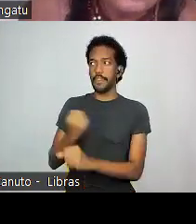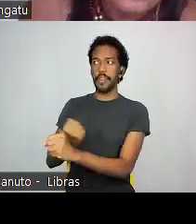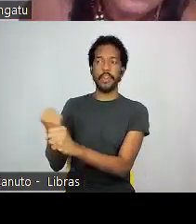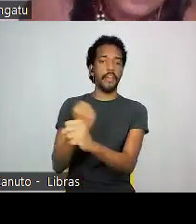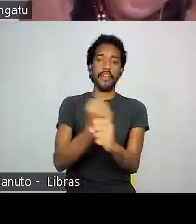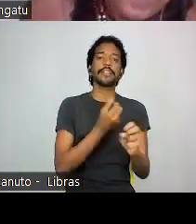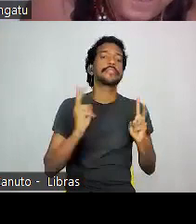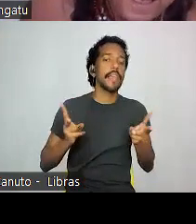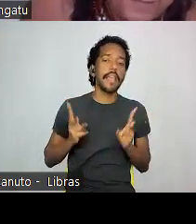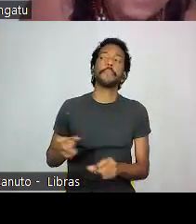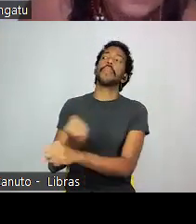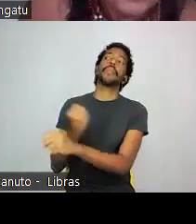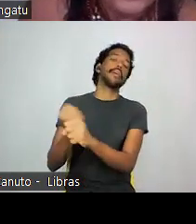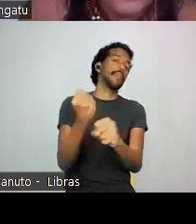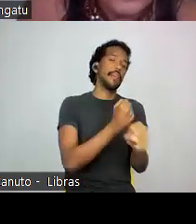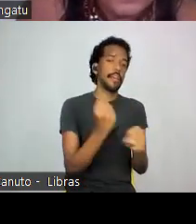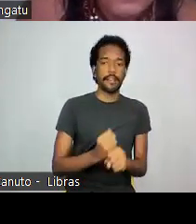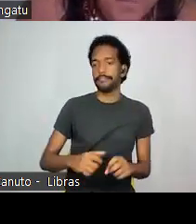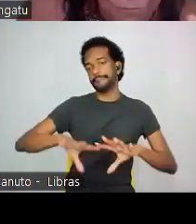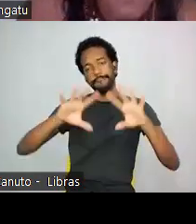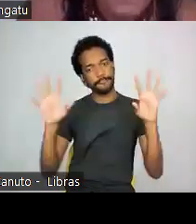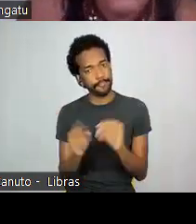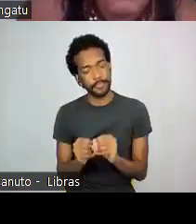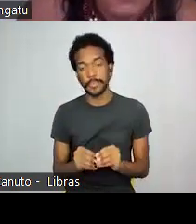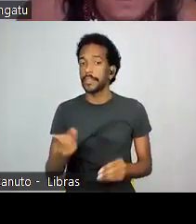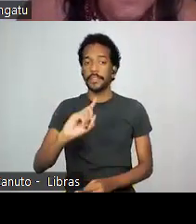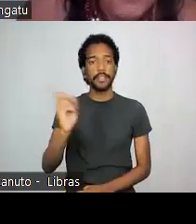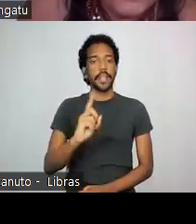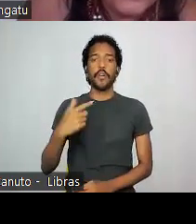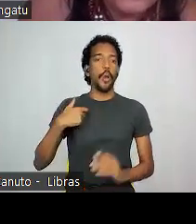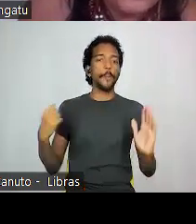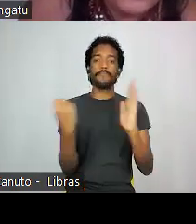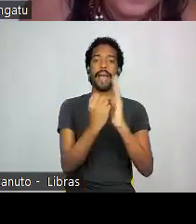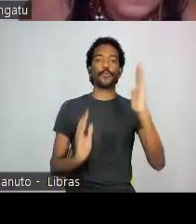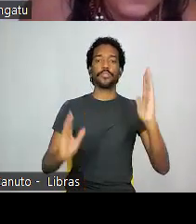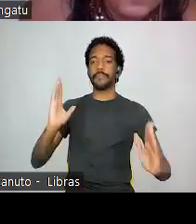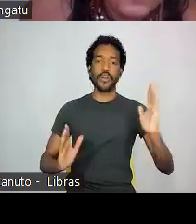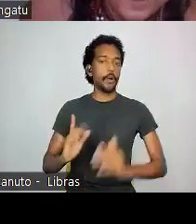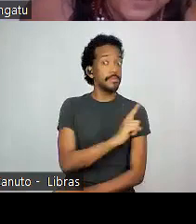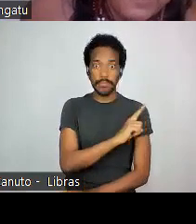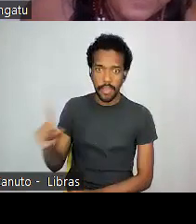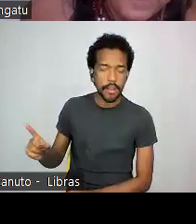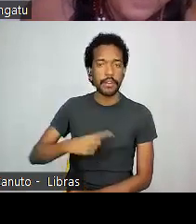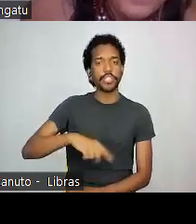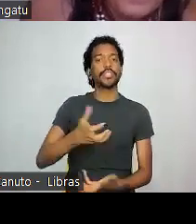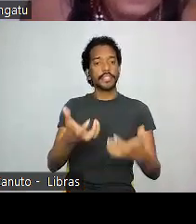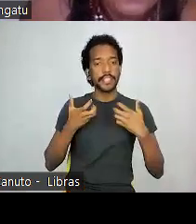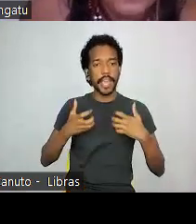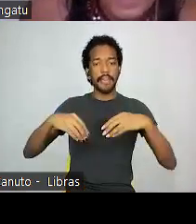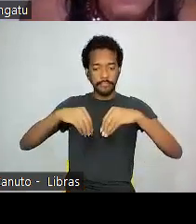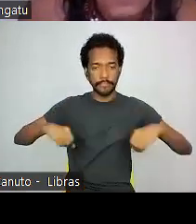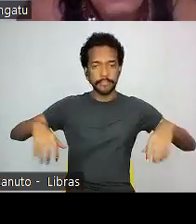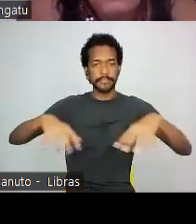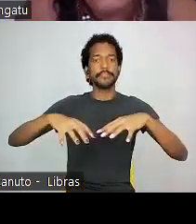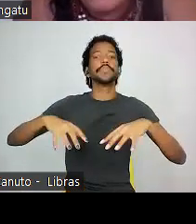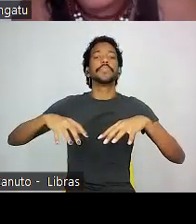genocídio. É isso, está certo? Então, não há um marco temporal, nós queremos as nossas terras demarcadas e que o